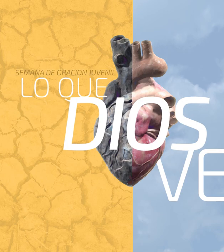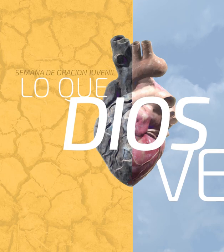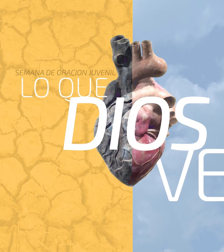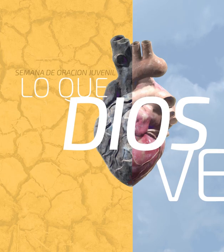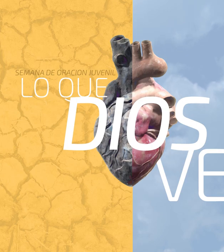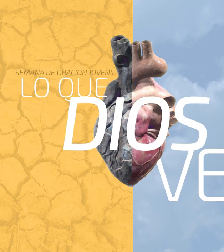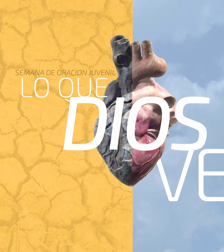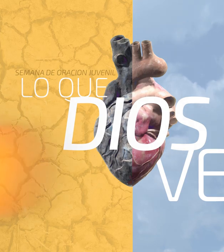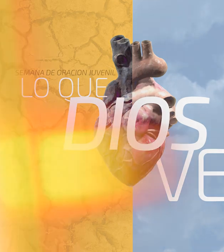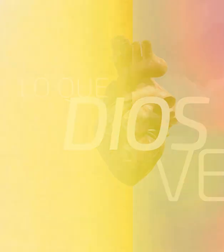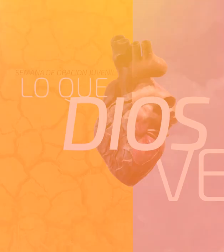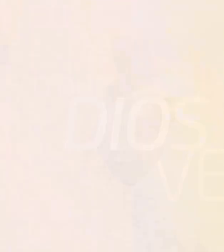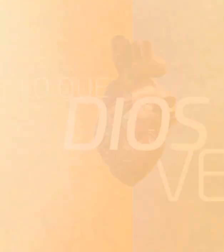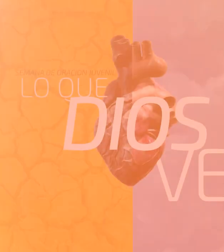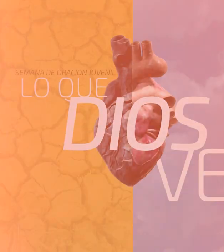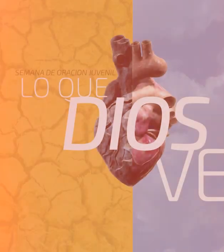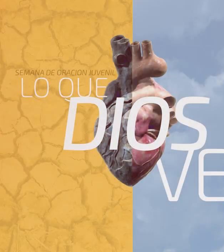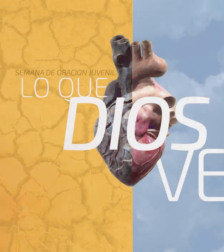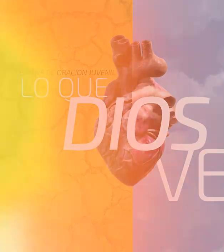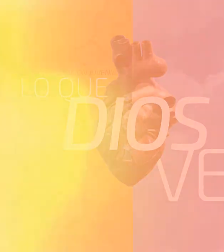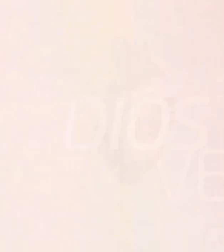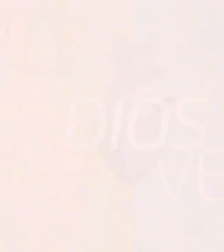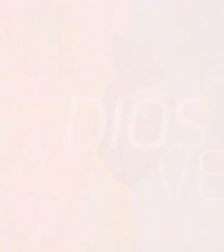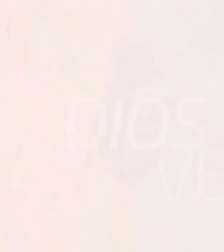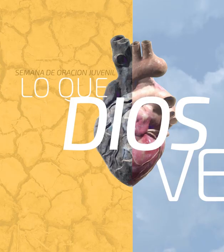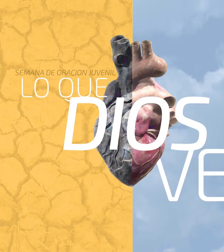Amén. Amén.